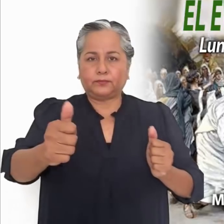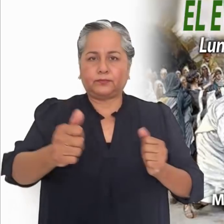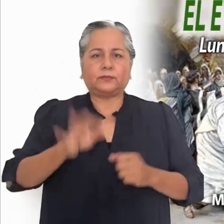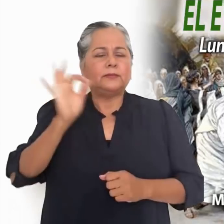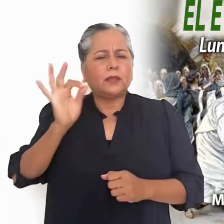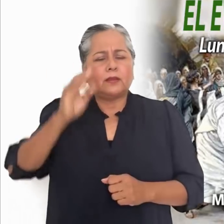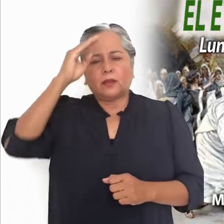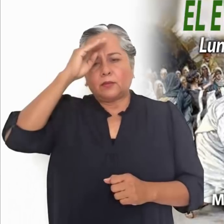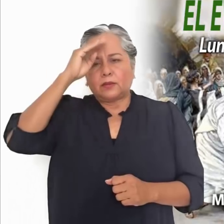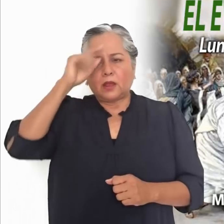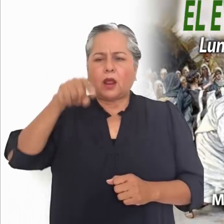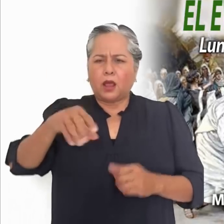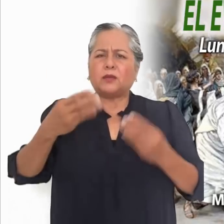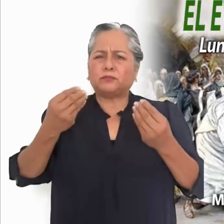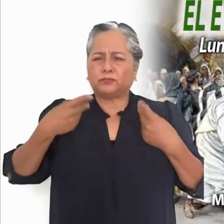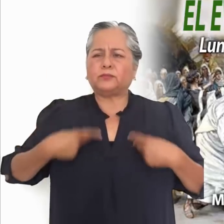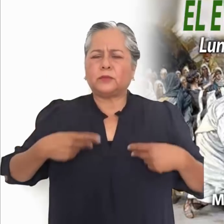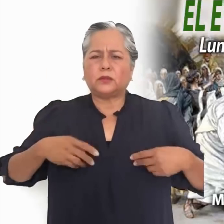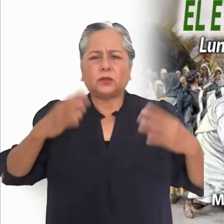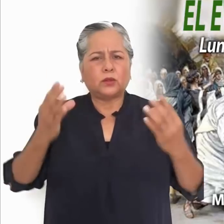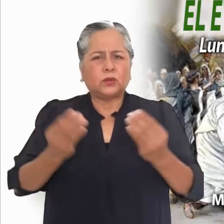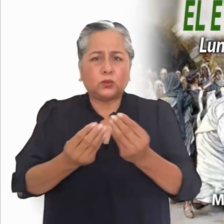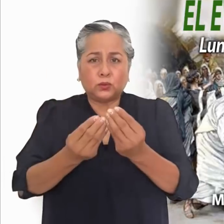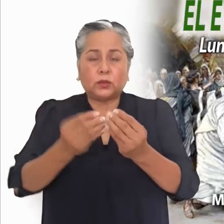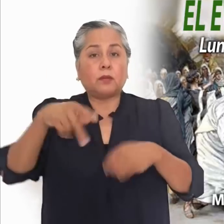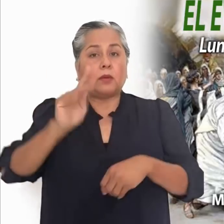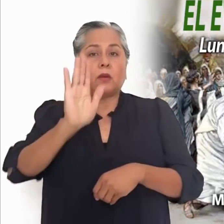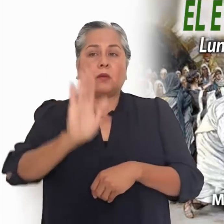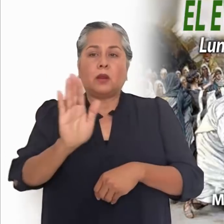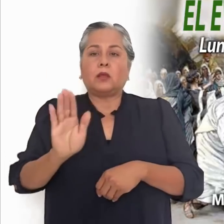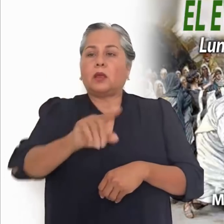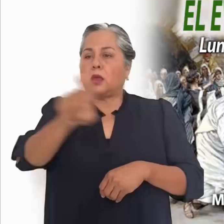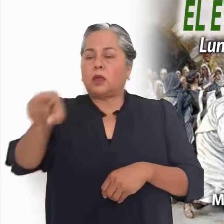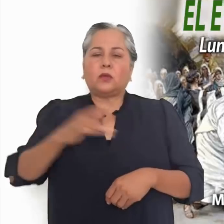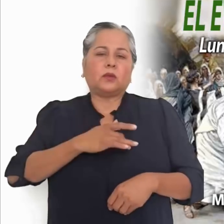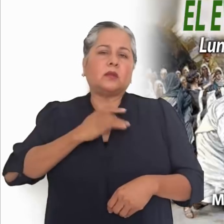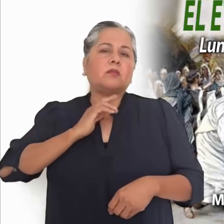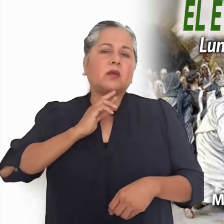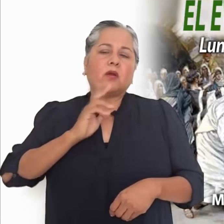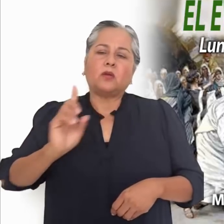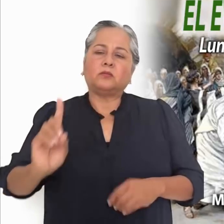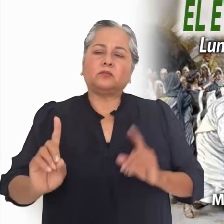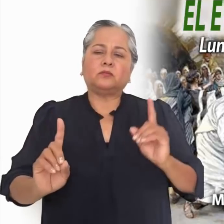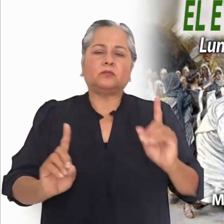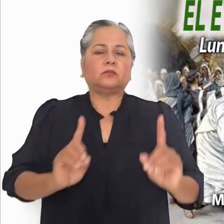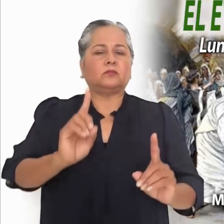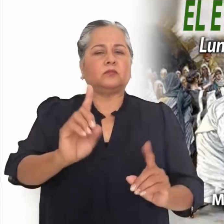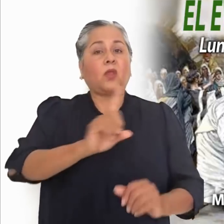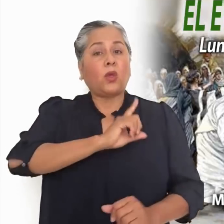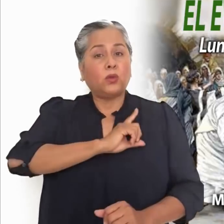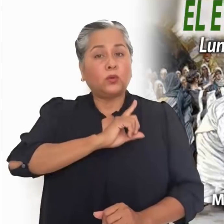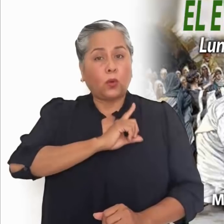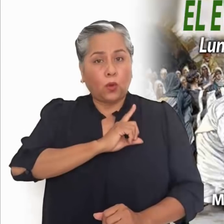cada quien permanece en aislamiento y soledad. Y parecemos